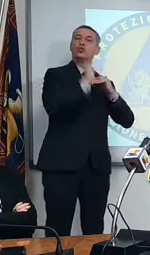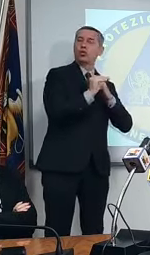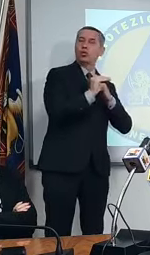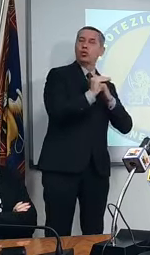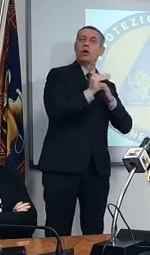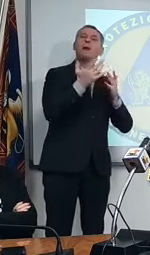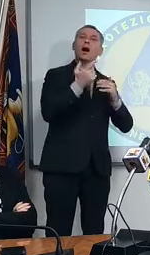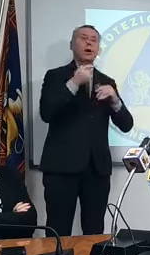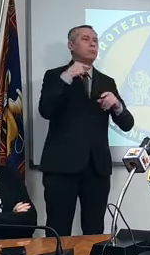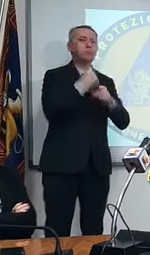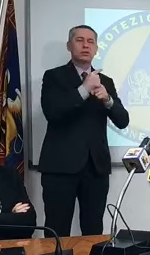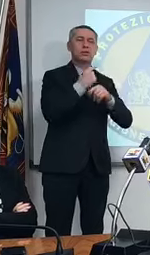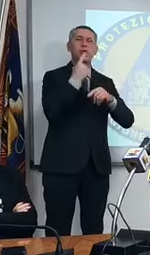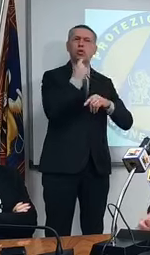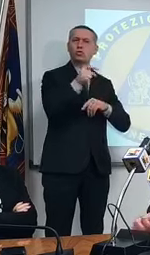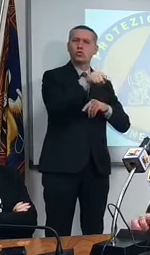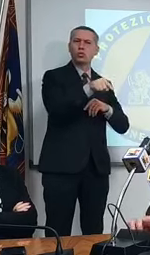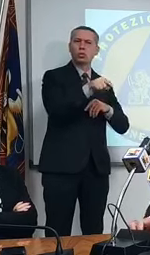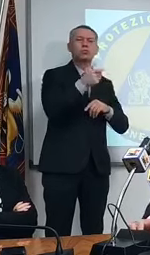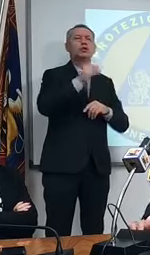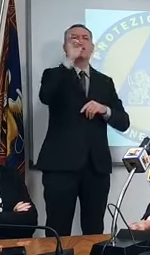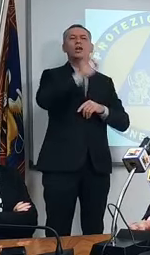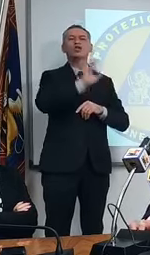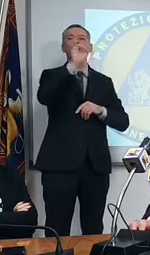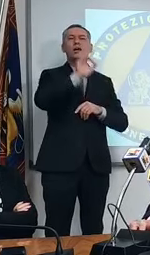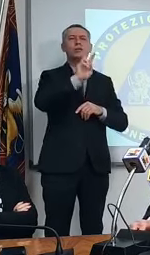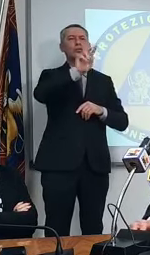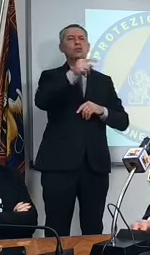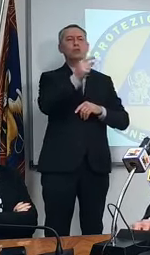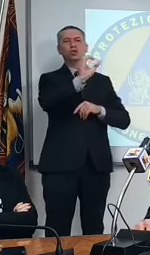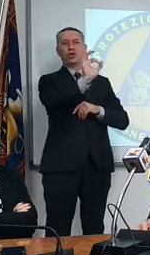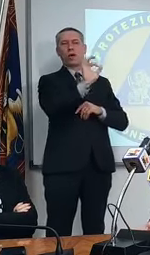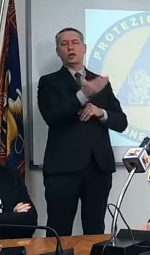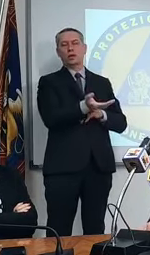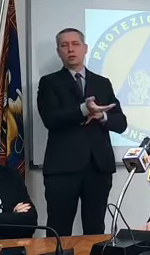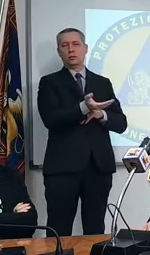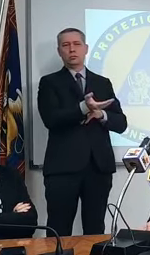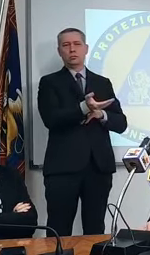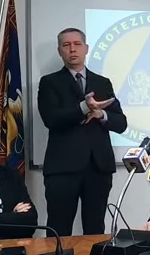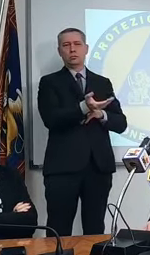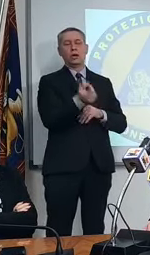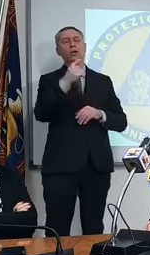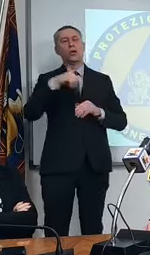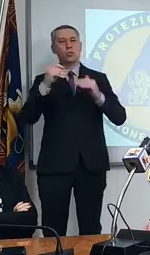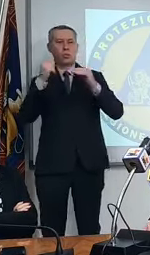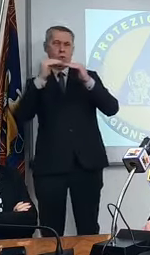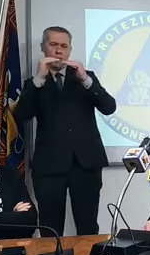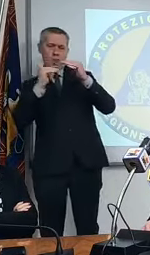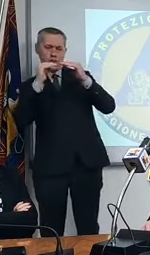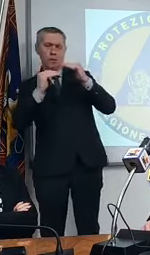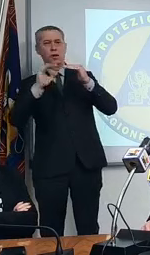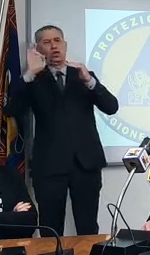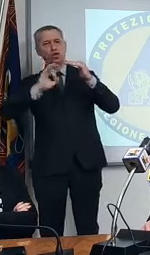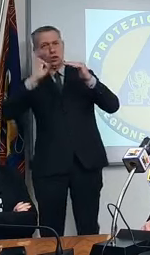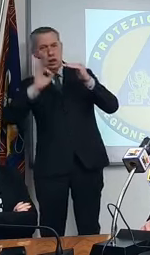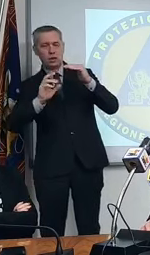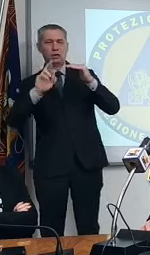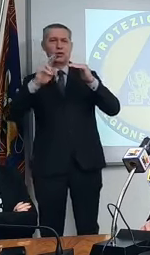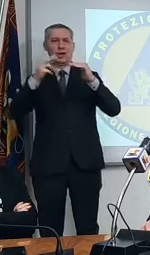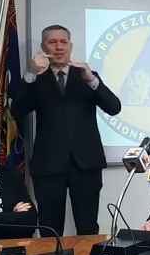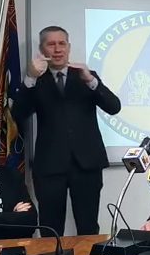ancora in rosso perché ha l'incidenza sopra i 2.50. Noi invece avevamo un po' di meno, sia sull'incidenza che sull'R con T,